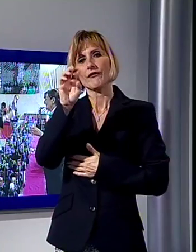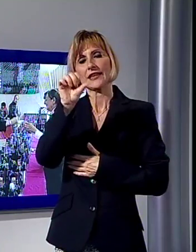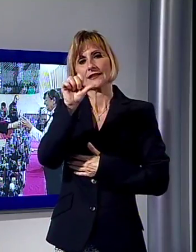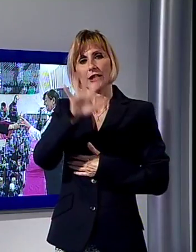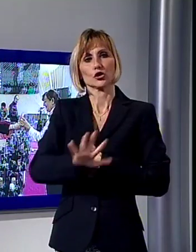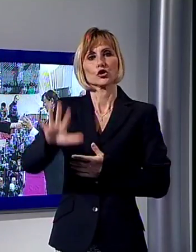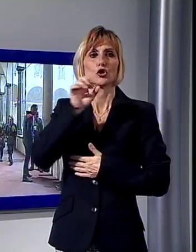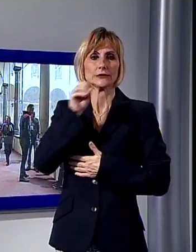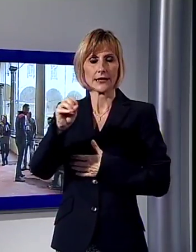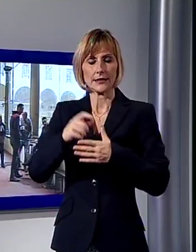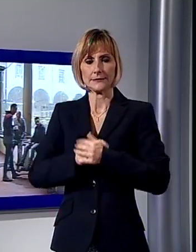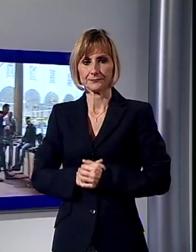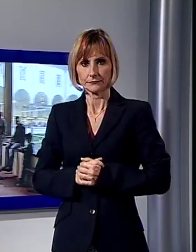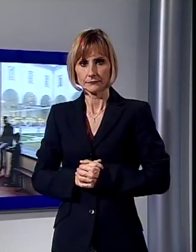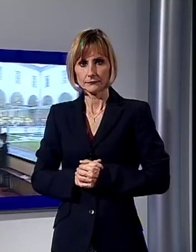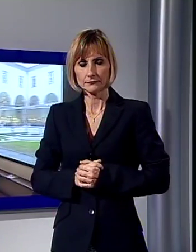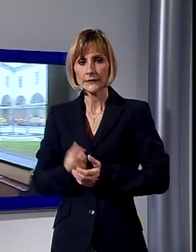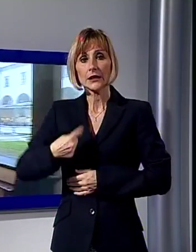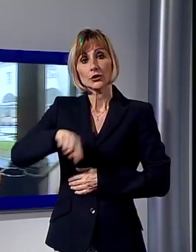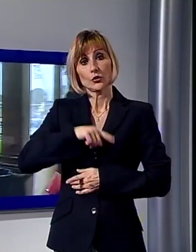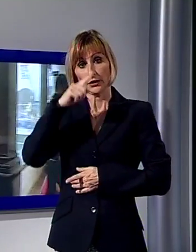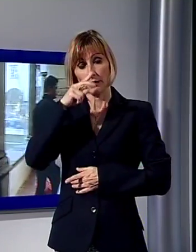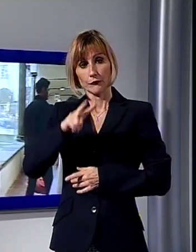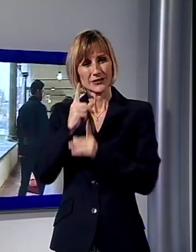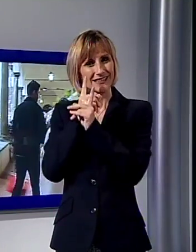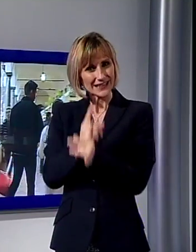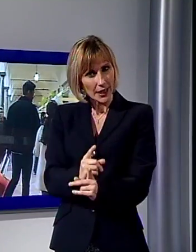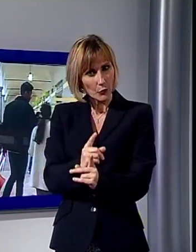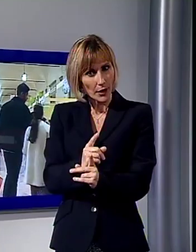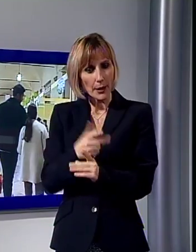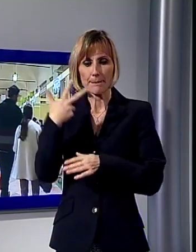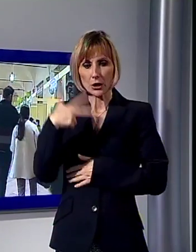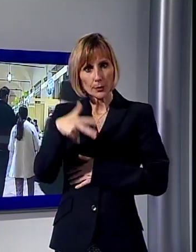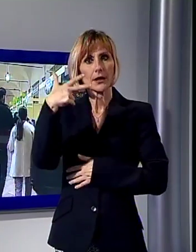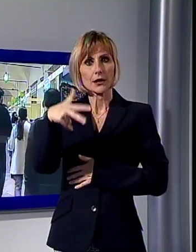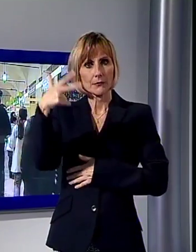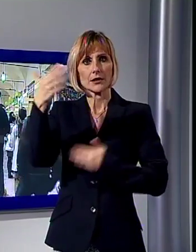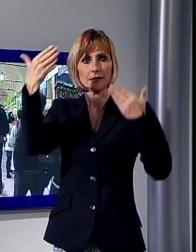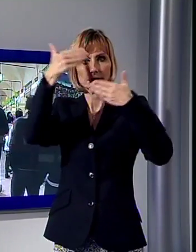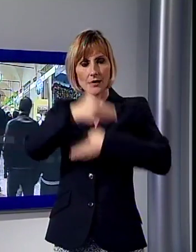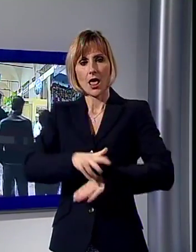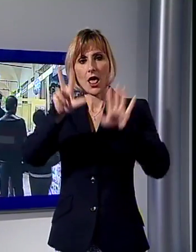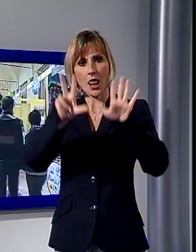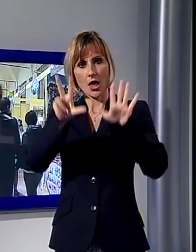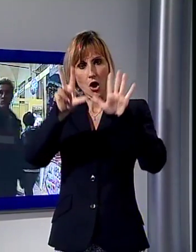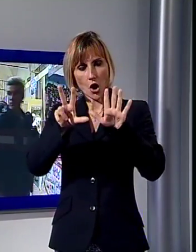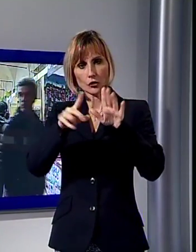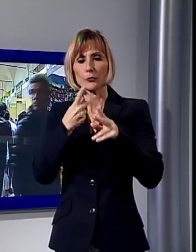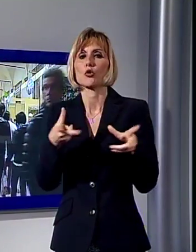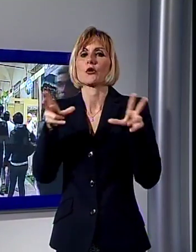Noi TV segue da vicino la manifestazione con lo speciale che va in onda ogni mercoledì sera alle ore 20 e in replica ogni giovedì alle